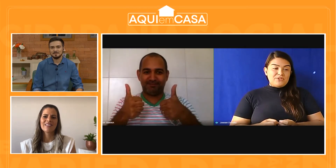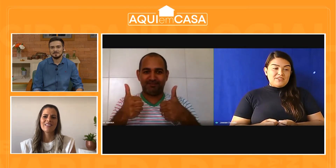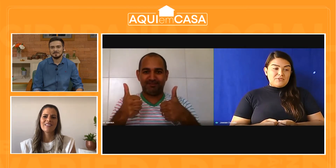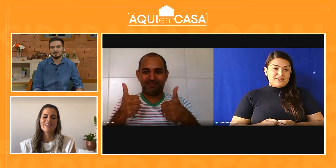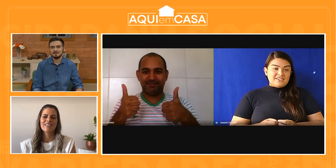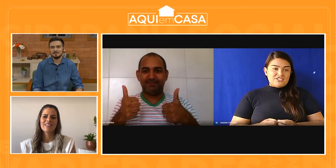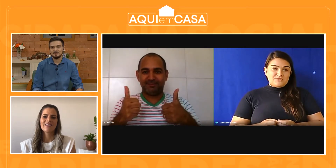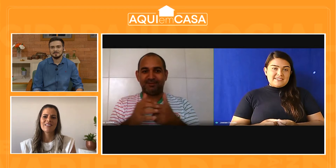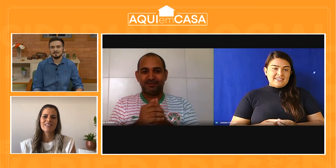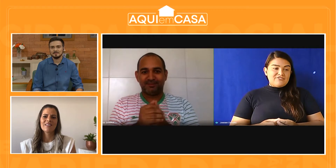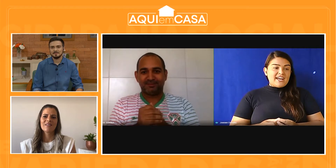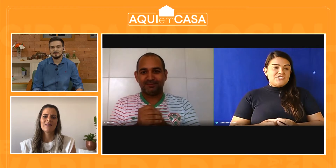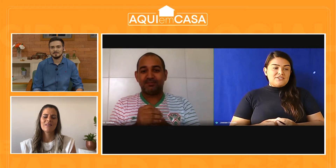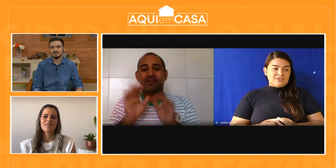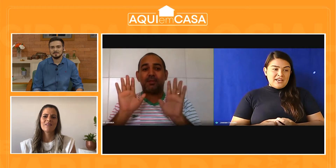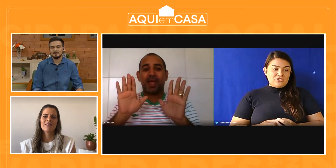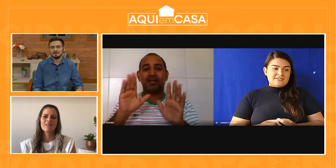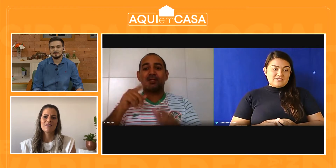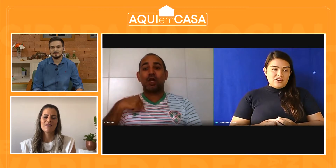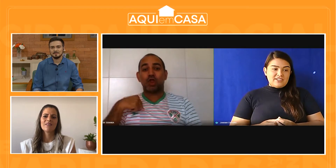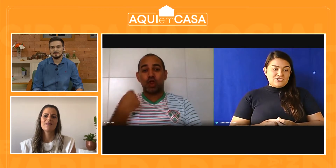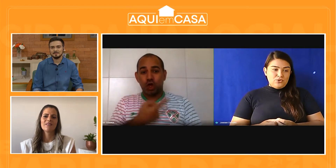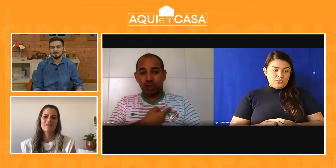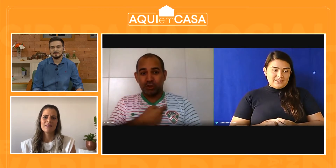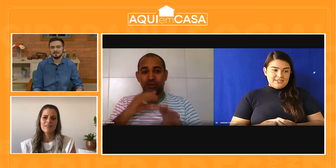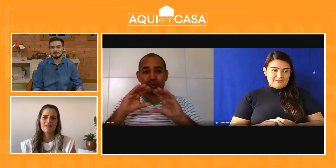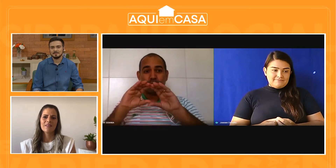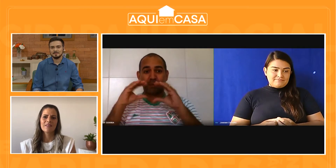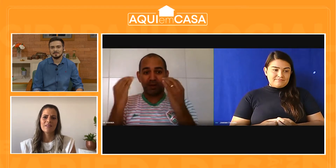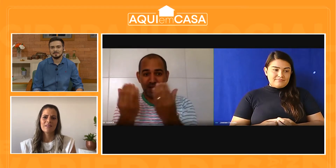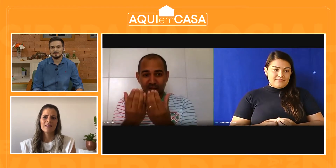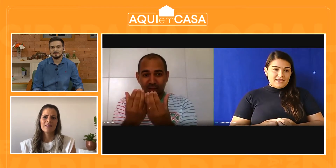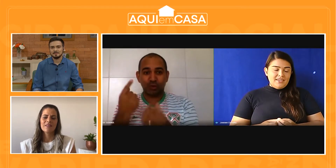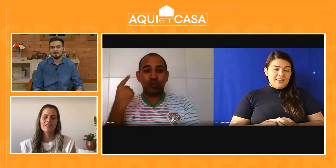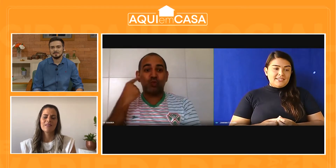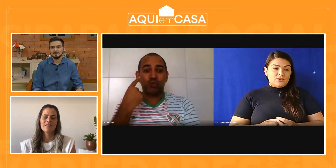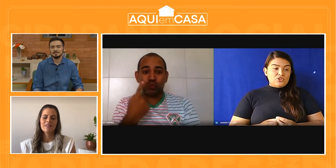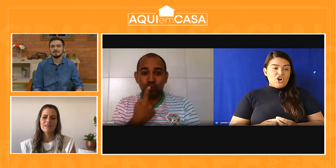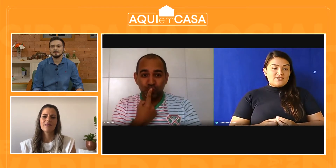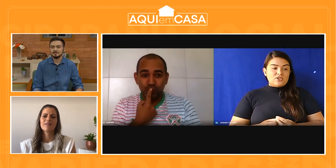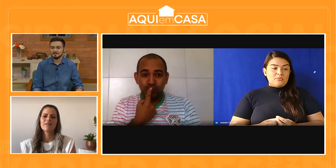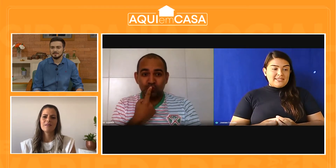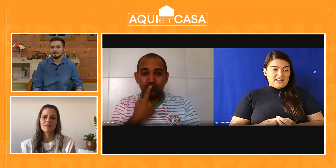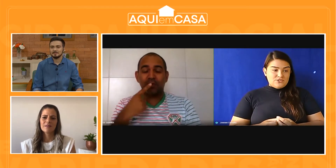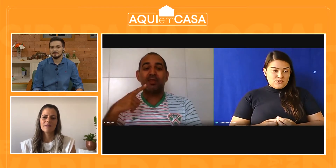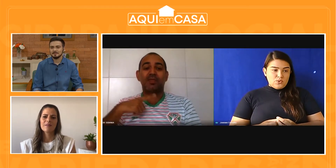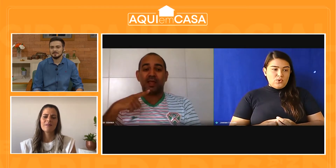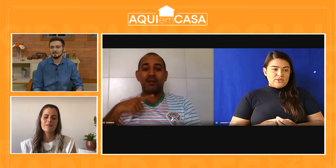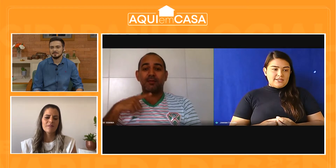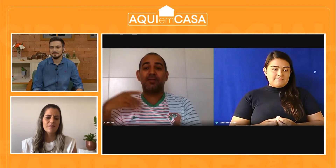muito importante, muito significativo na nossa história de luta. Então, nós da comunidade surda,